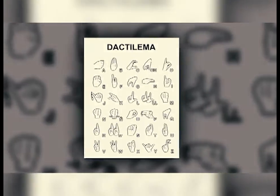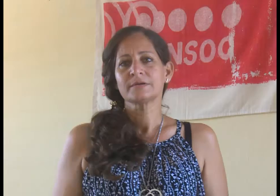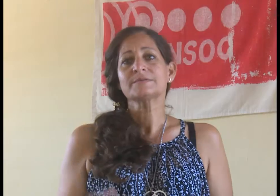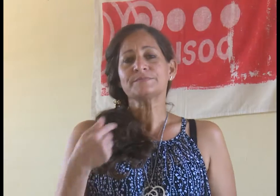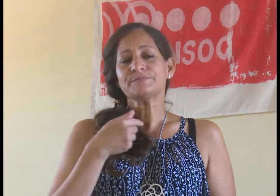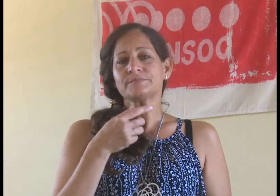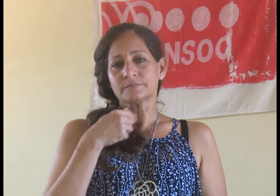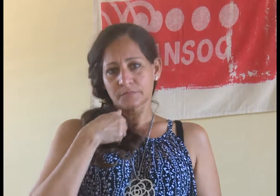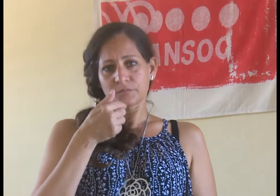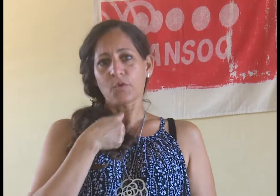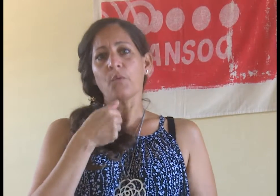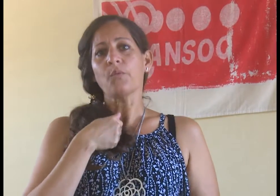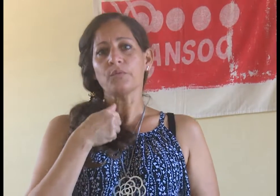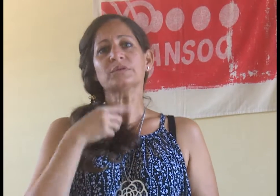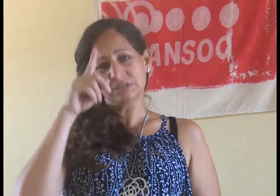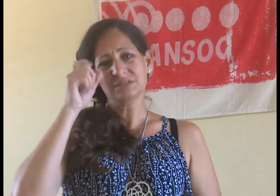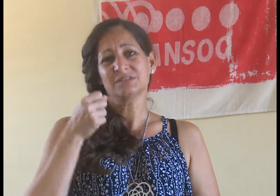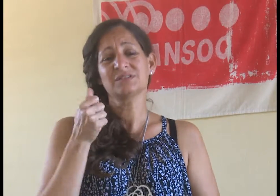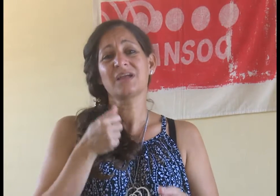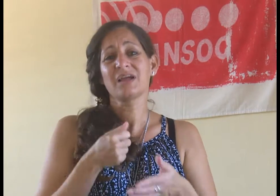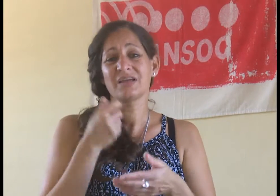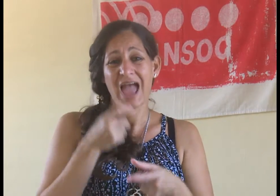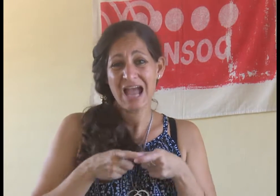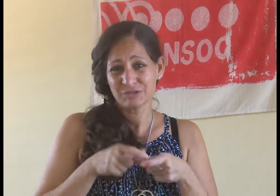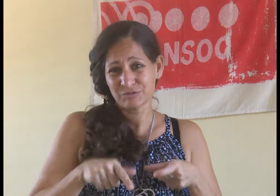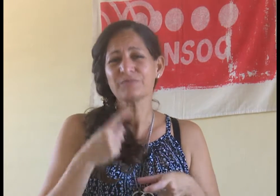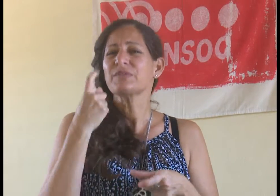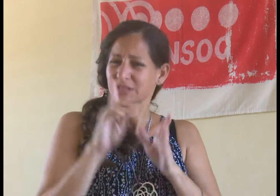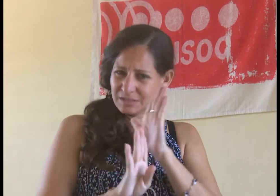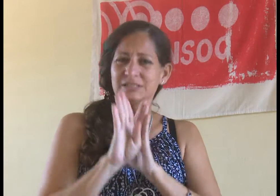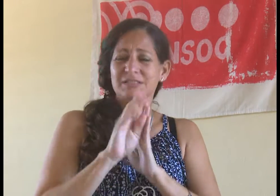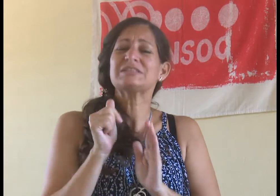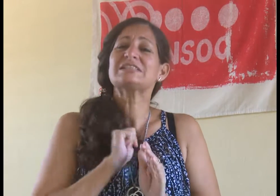Bueno, sí podemos desarrollar más, podemos desarrollarlo.